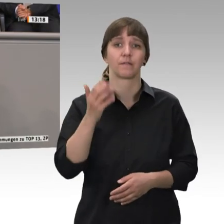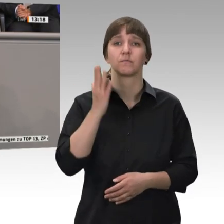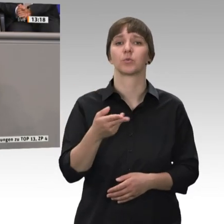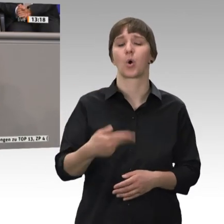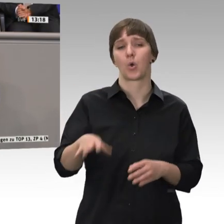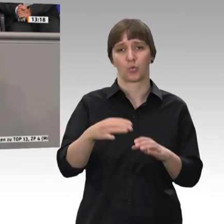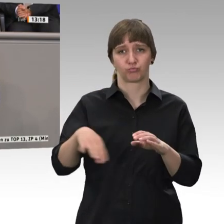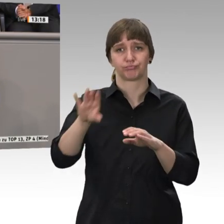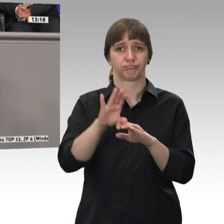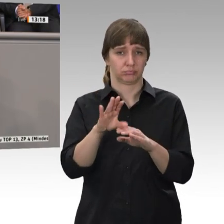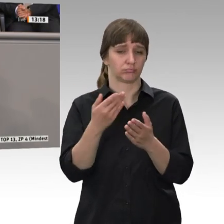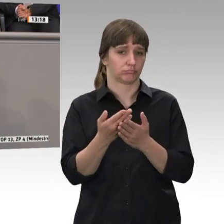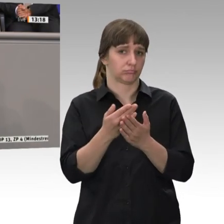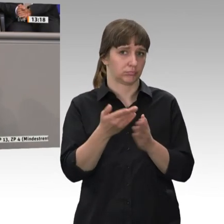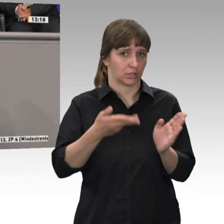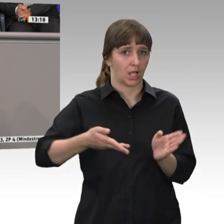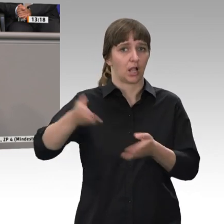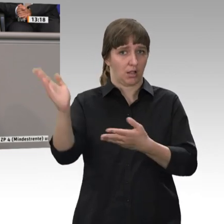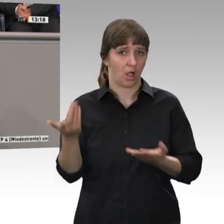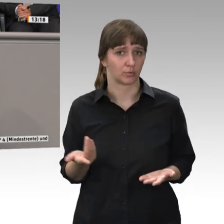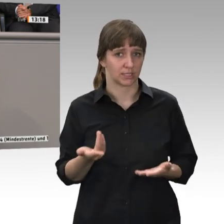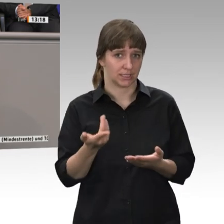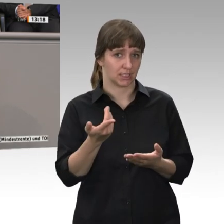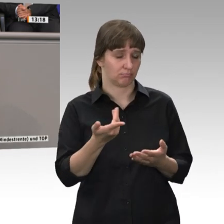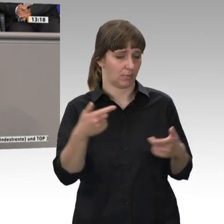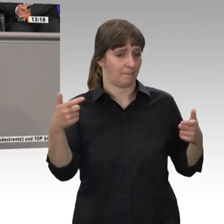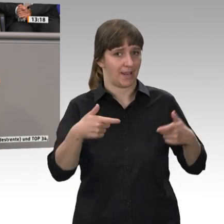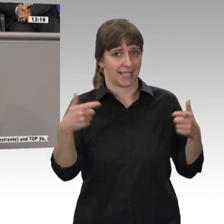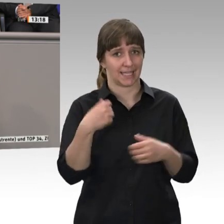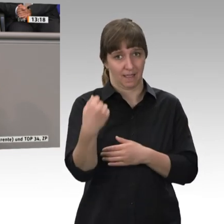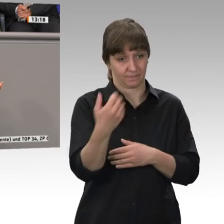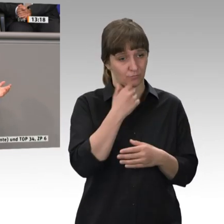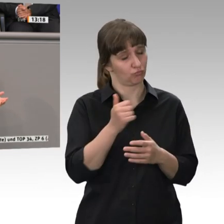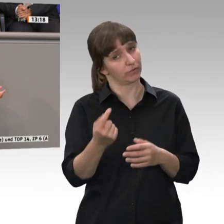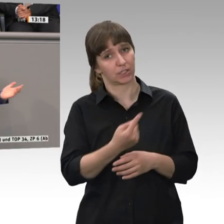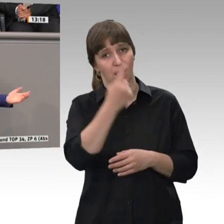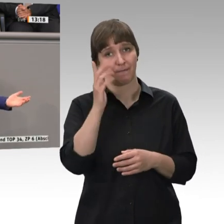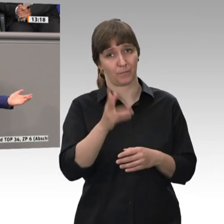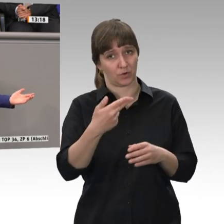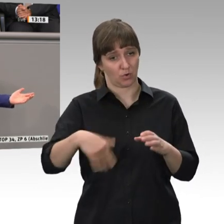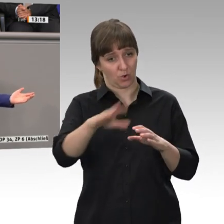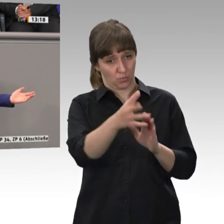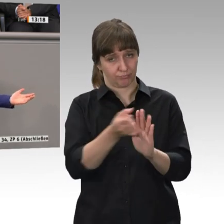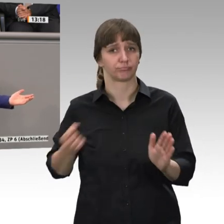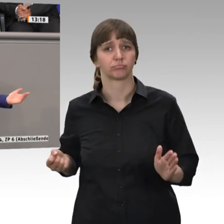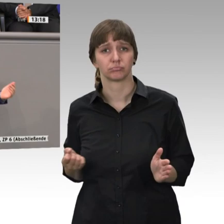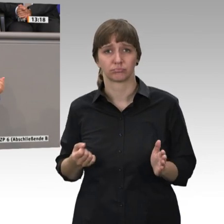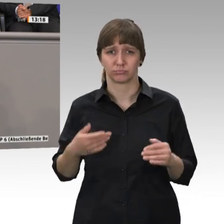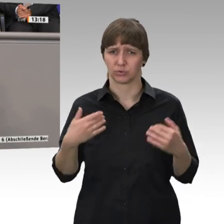Pflegekraft im Krankenhaus zusätzlich wegnehmen. Ist das die soziale Arbeitnehmer- und Familienpolitik der Linkspartei in Coronazeiten, meine Damen und